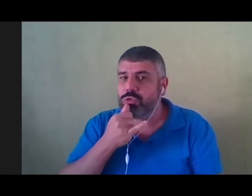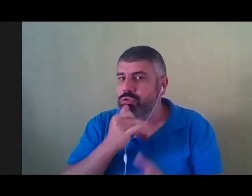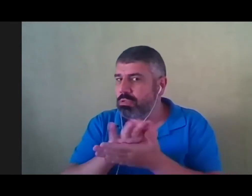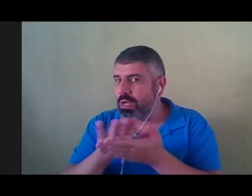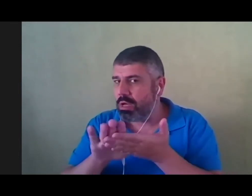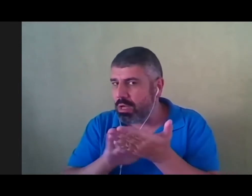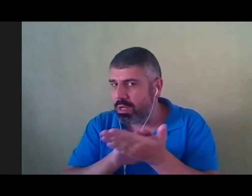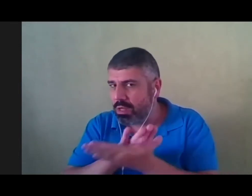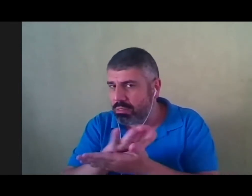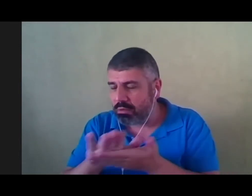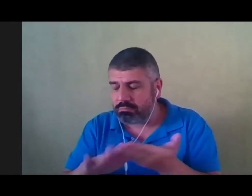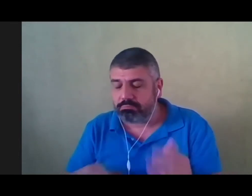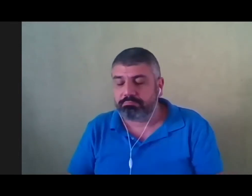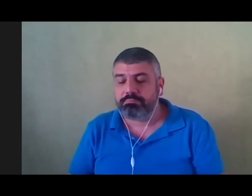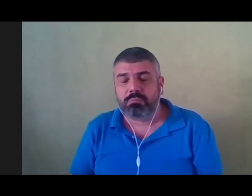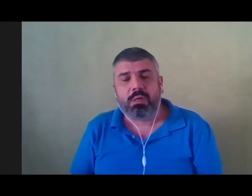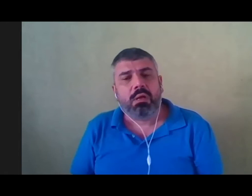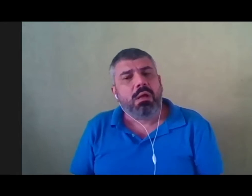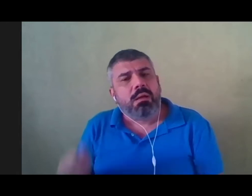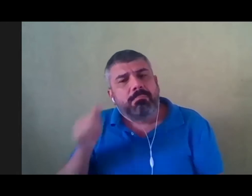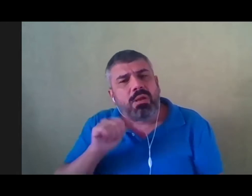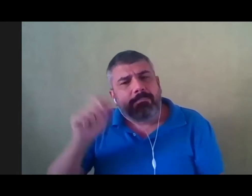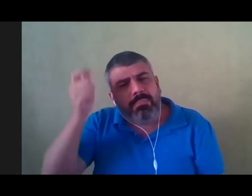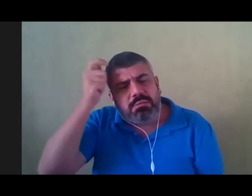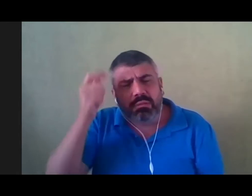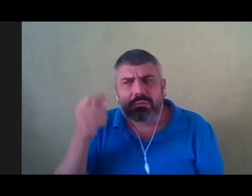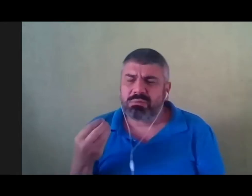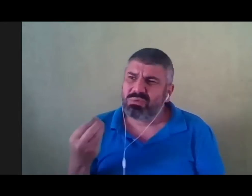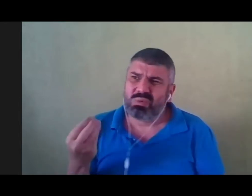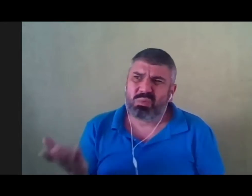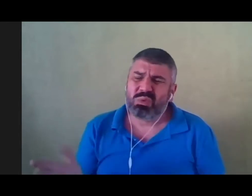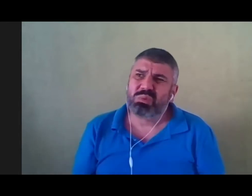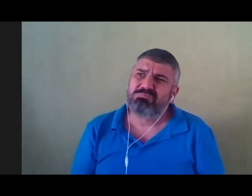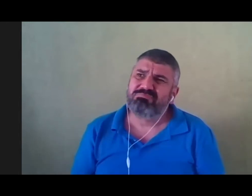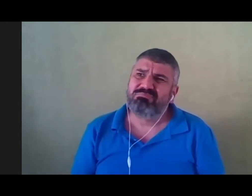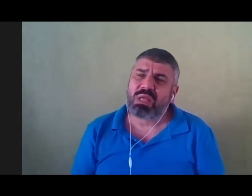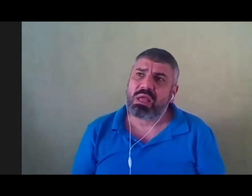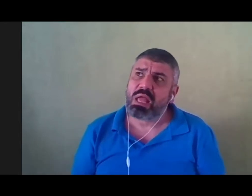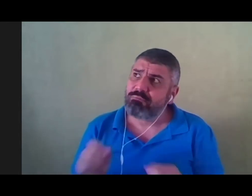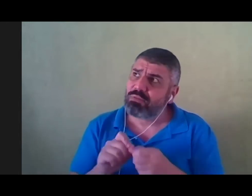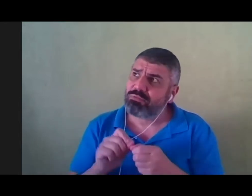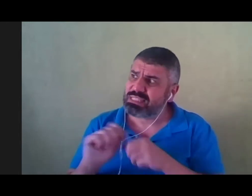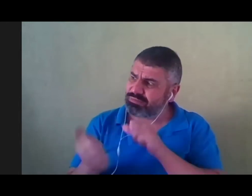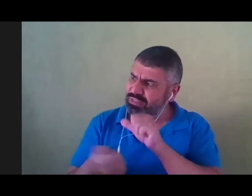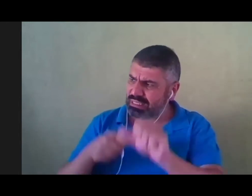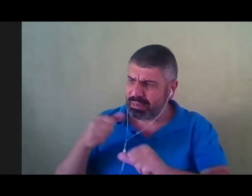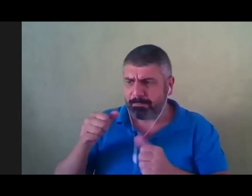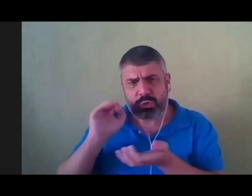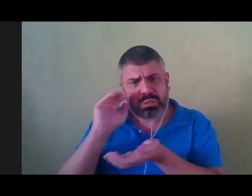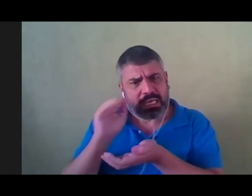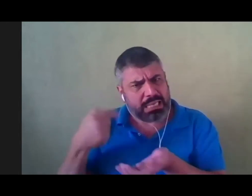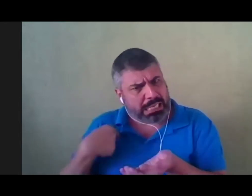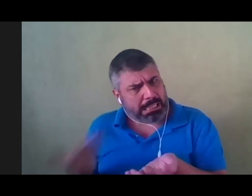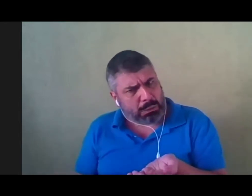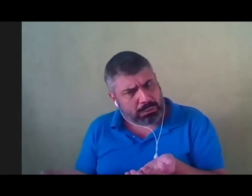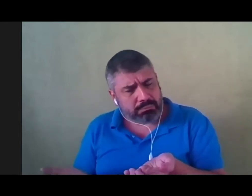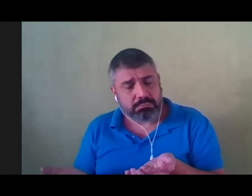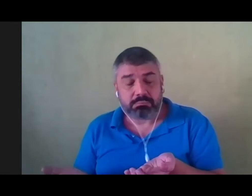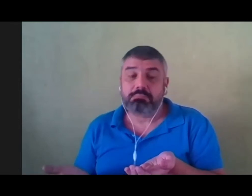E a princesa ficou pensando como? Vão fazer de mim uma boneca? E assim foi.